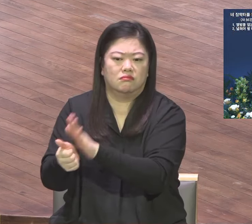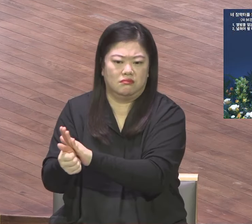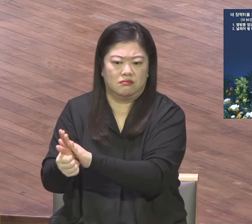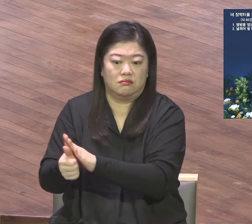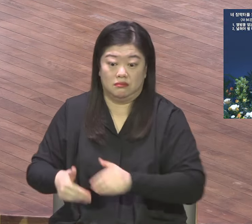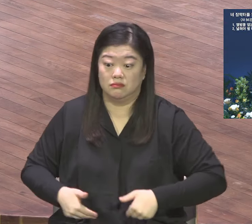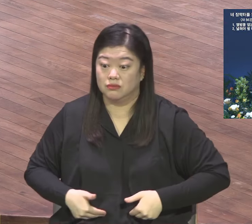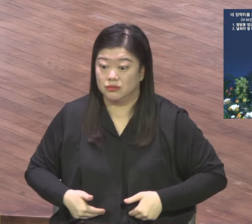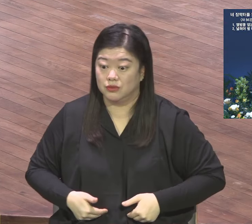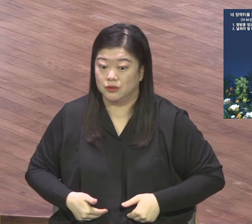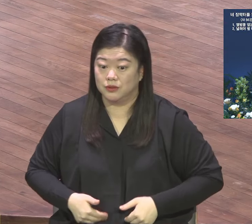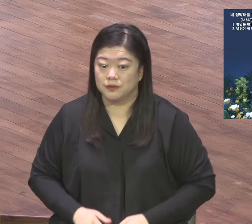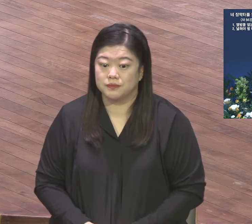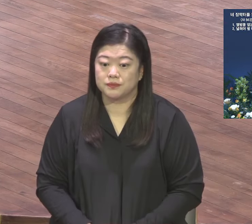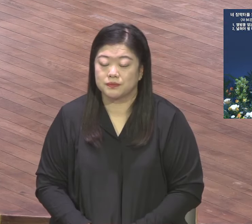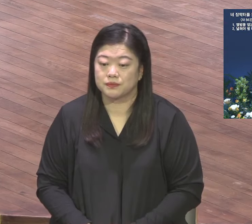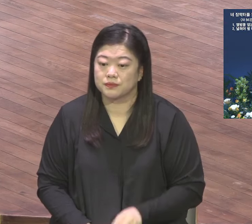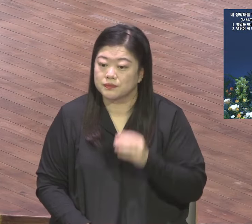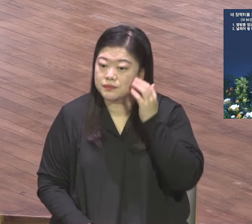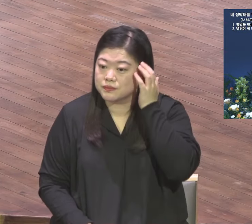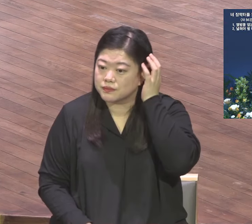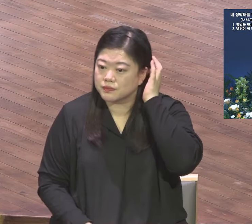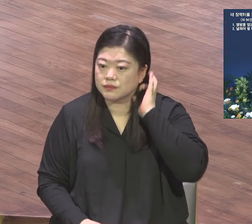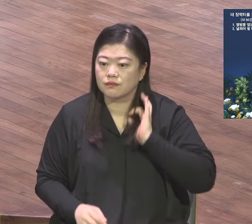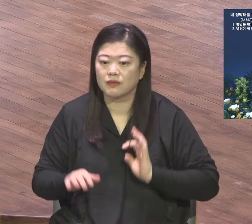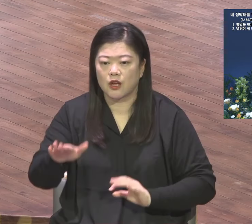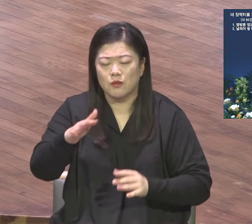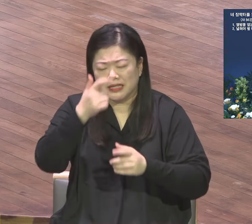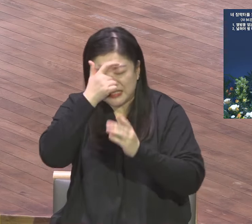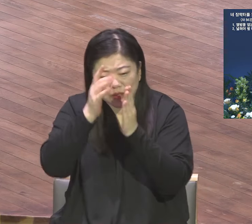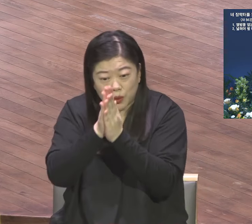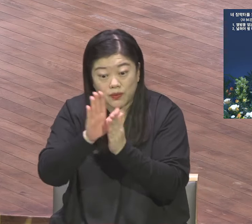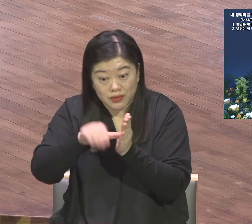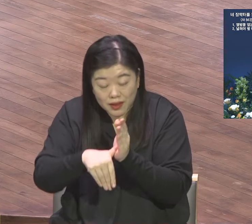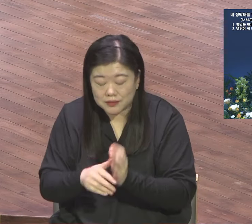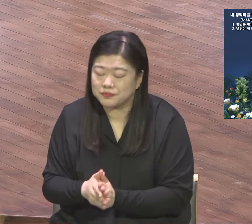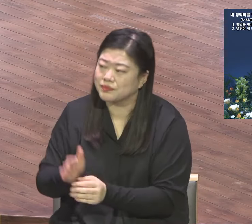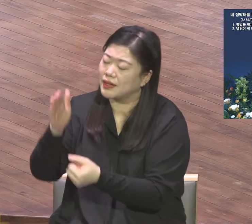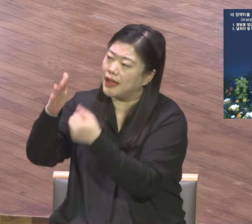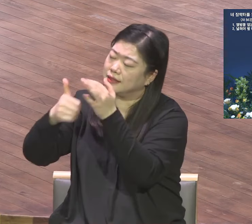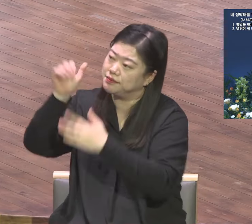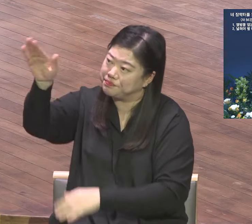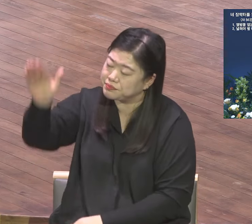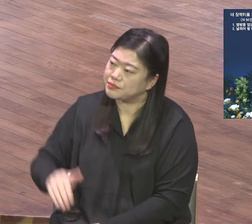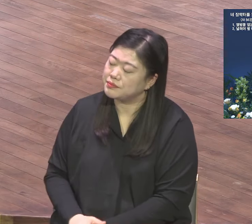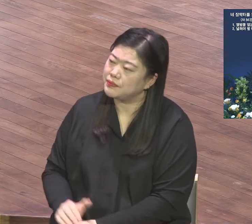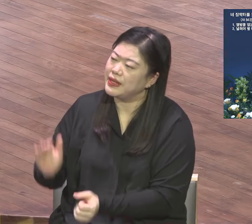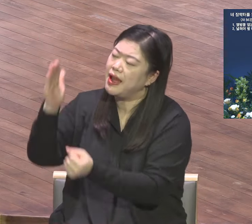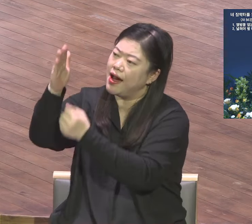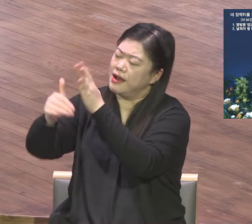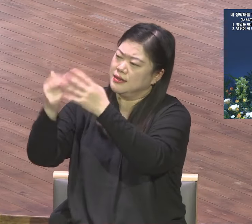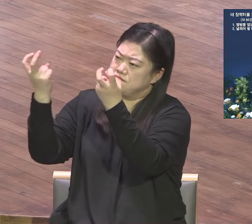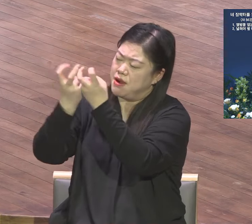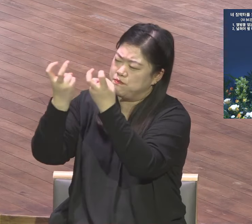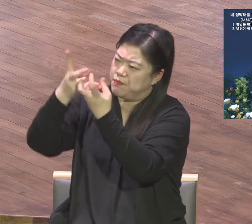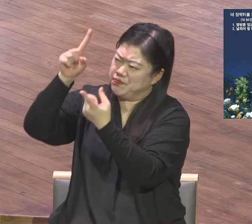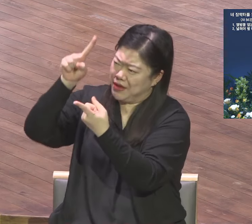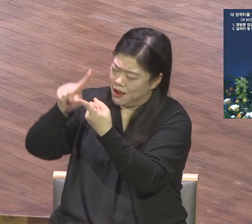하나님이요 경제를 회복할 수 있는 빛의 경제를 맛볼 수 있는 지혜를 내게 조업사사 지혜가